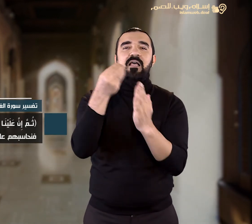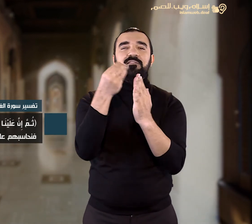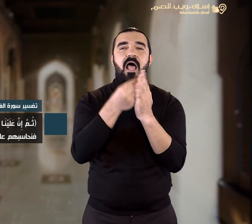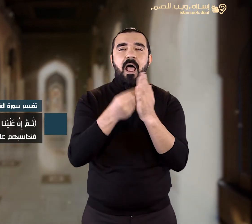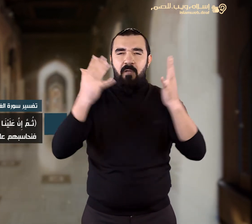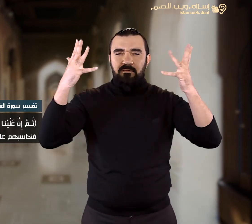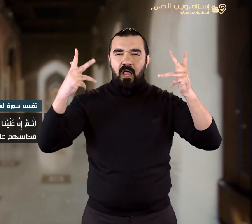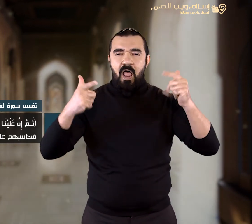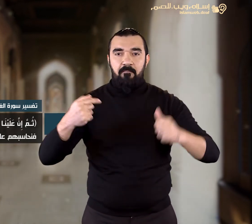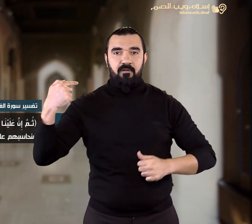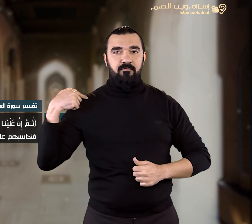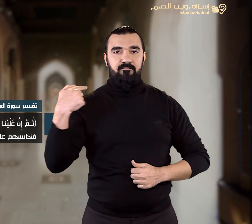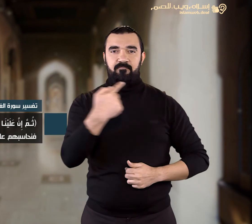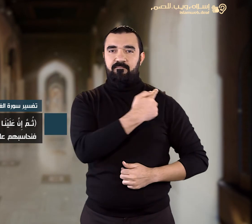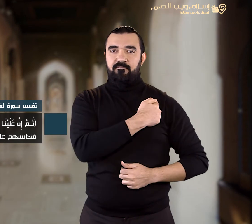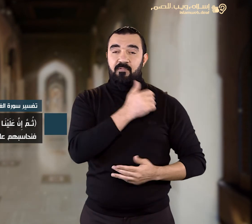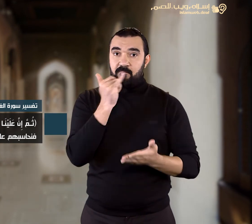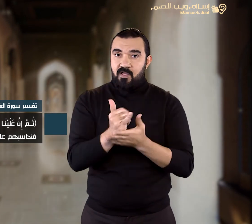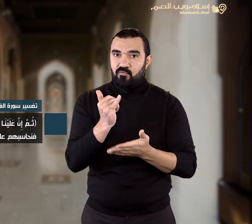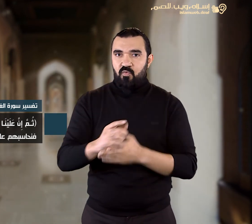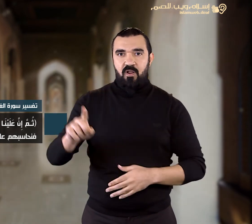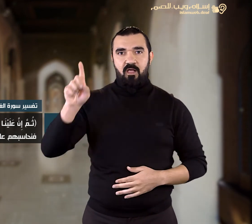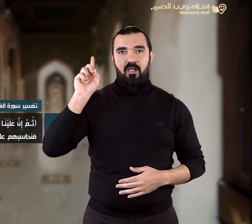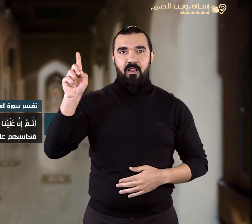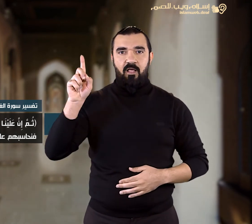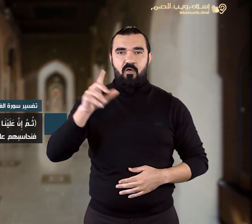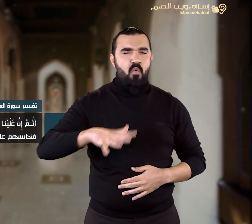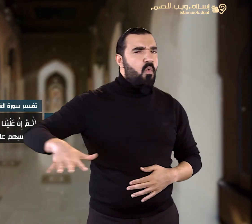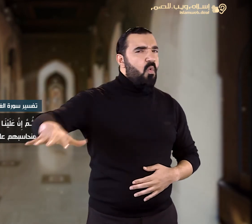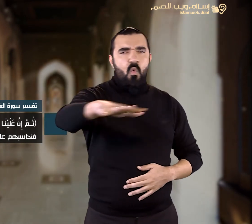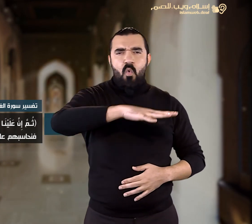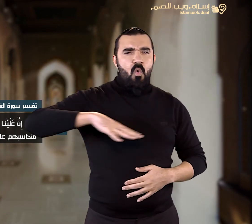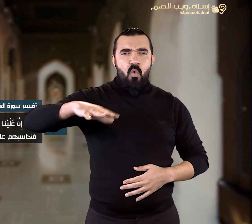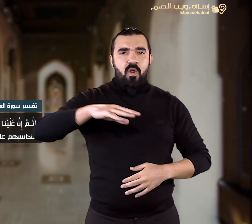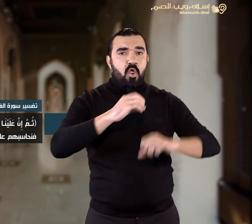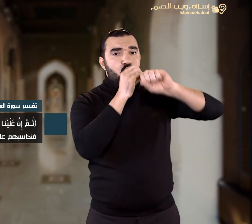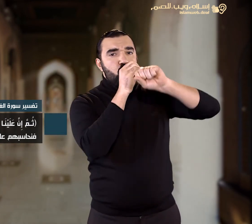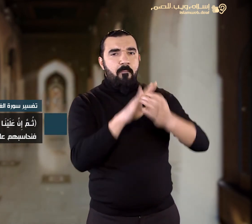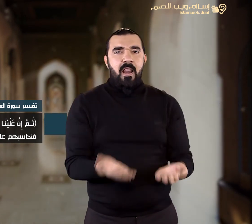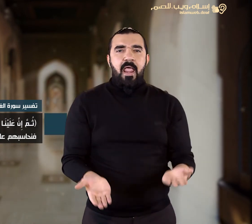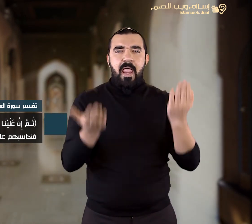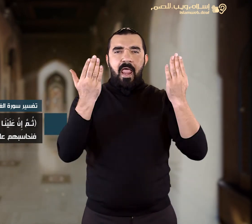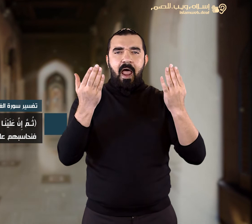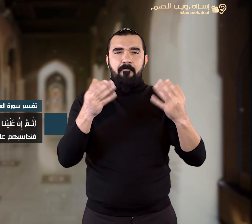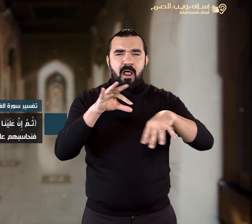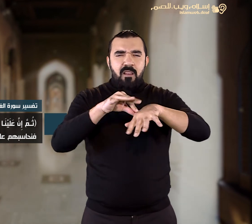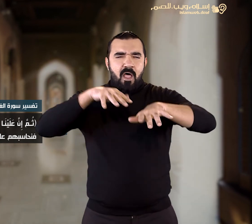حسابهم أي إن حسابهم علينا في المحشر فنحاسبهم